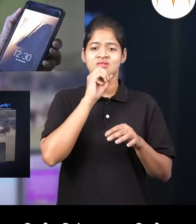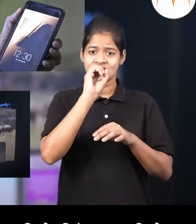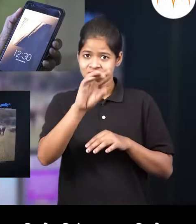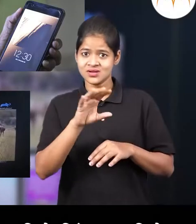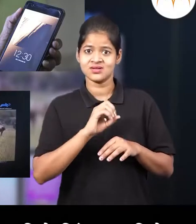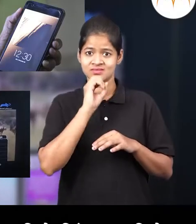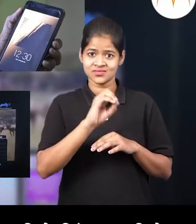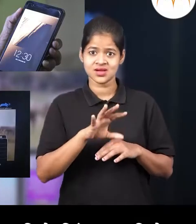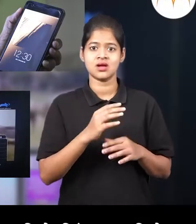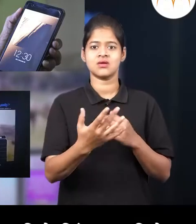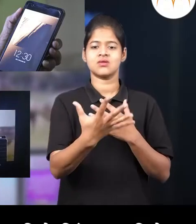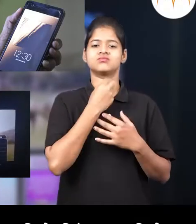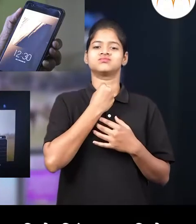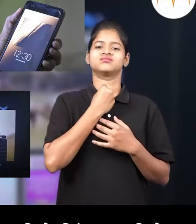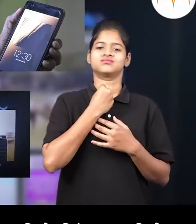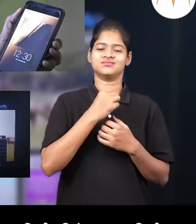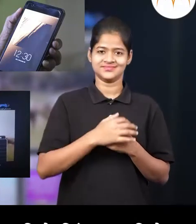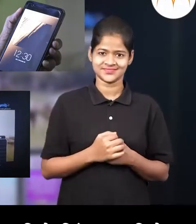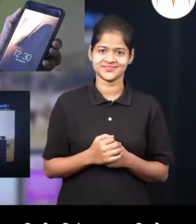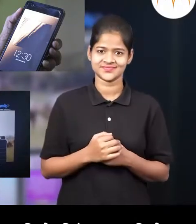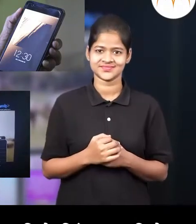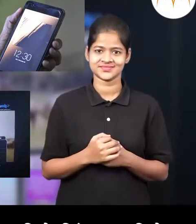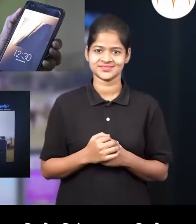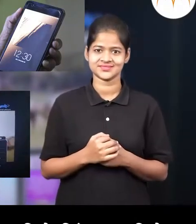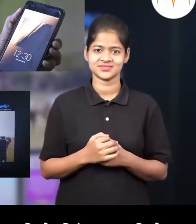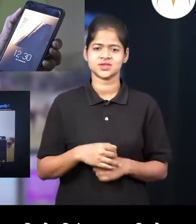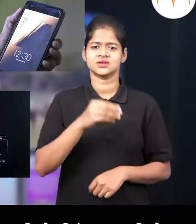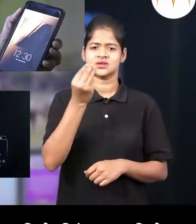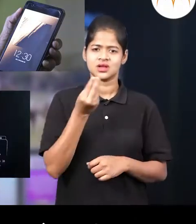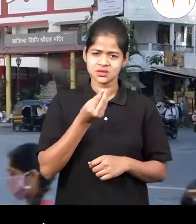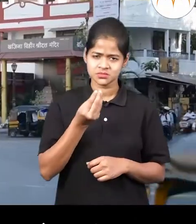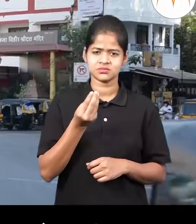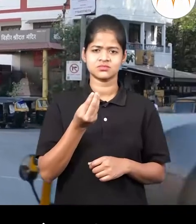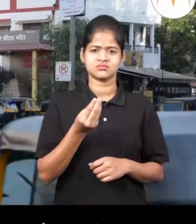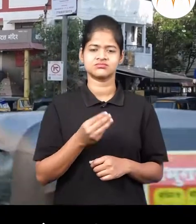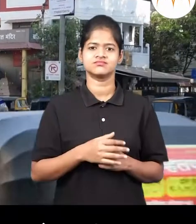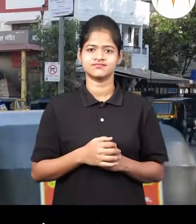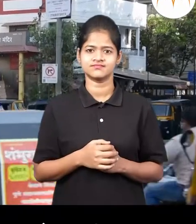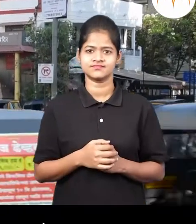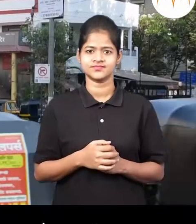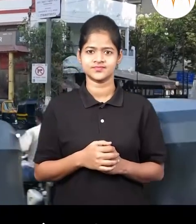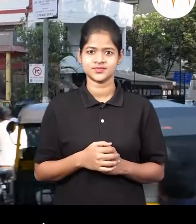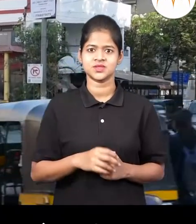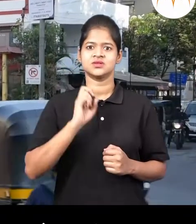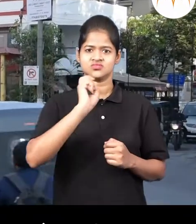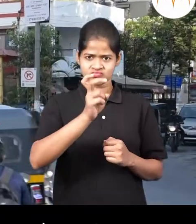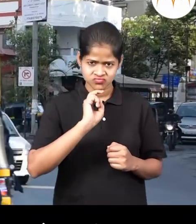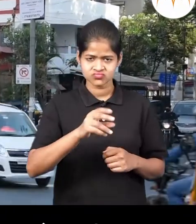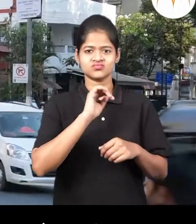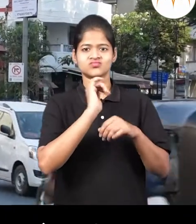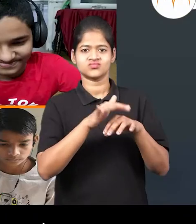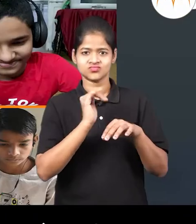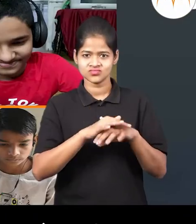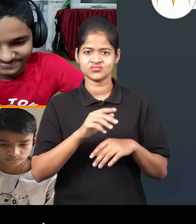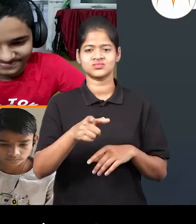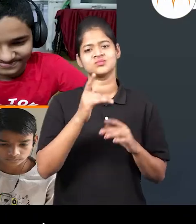महिती कि वा निरोब मेडवने, कि वा पाठवने। वाहतुकी चा वसंदेश वहनाची